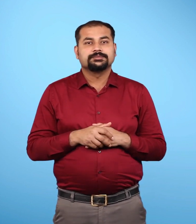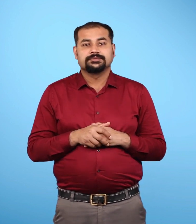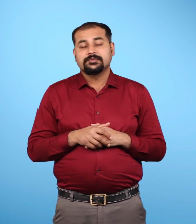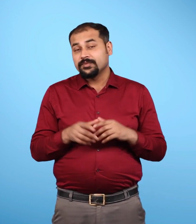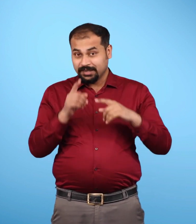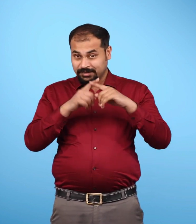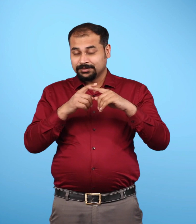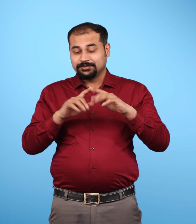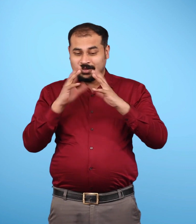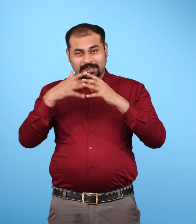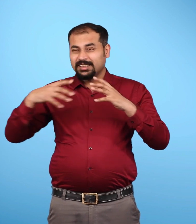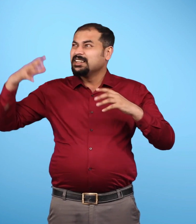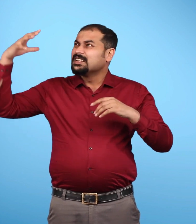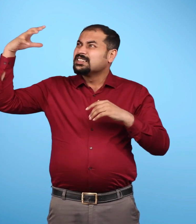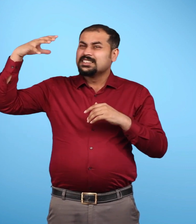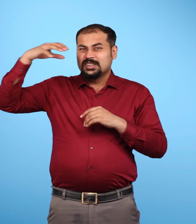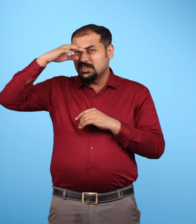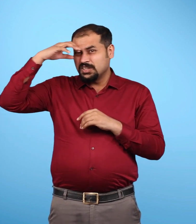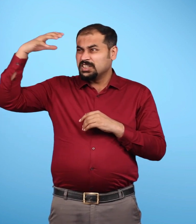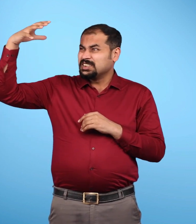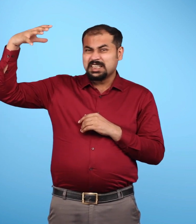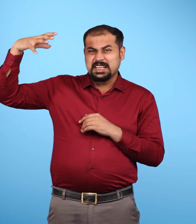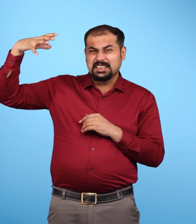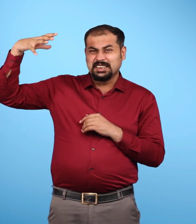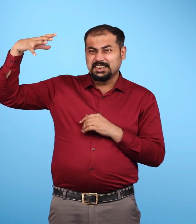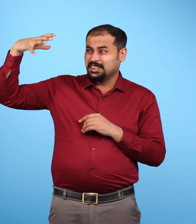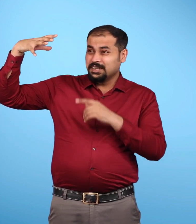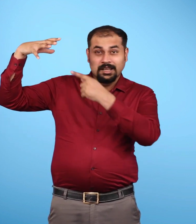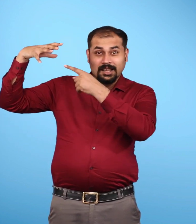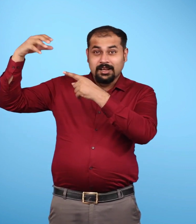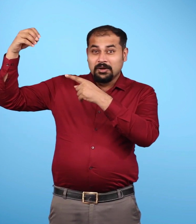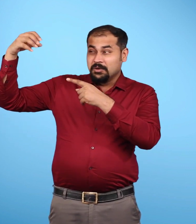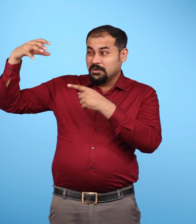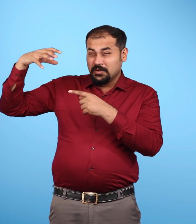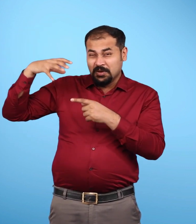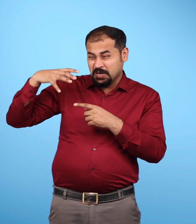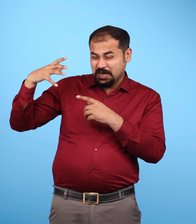यह वायुमंडल हम लोगों को सूरी की कुछ हानी कारक किरणों से बचाता है